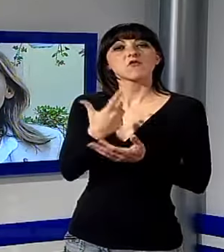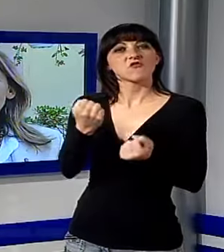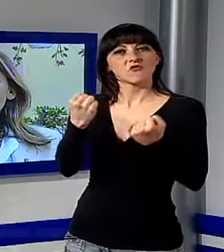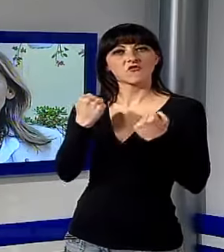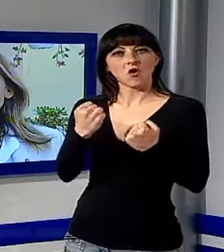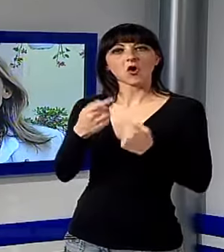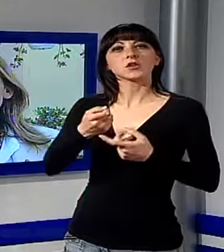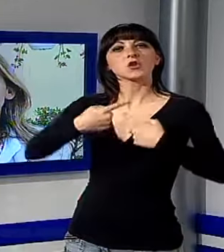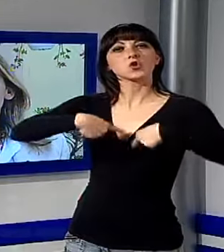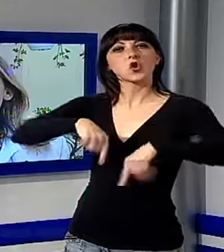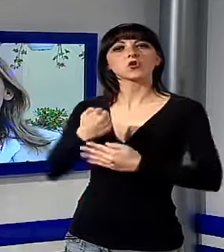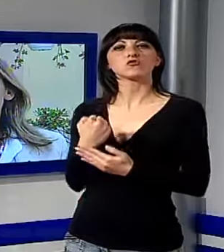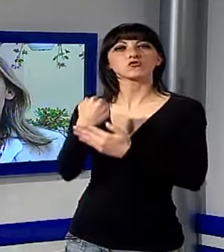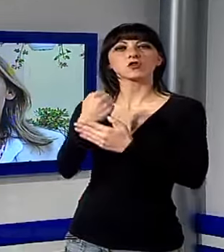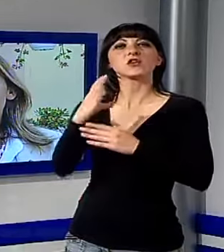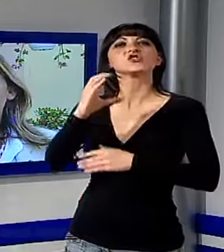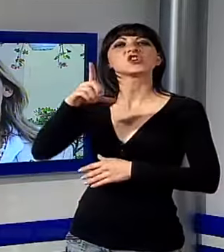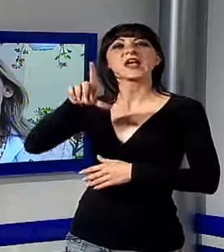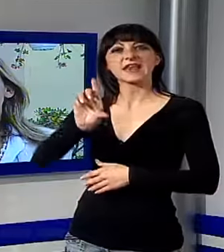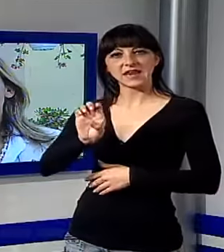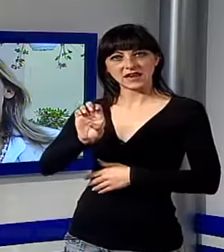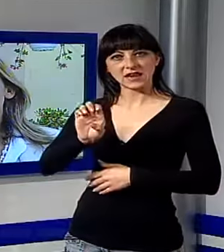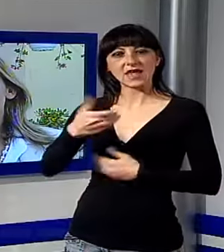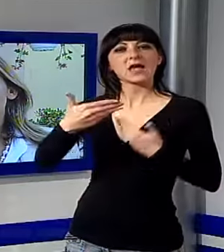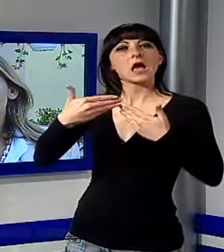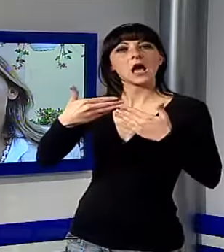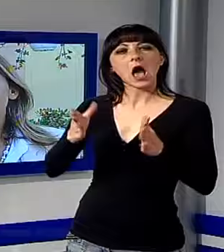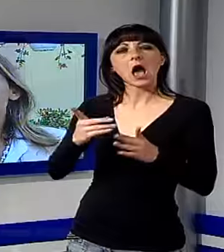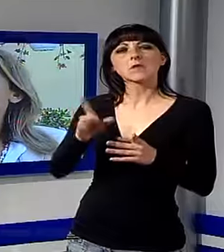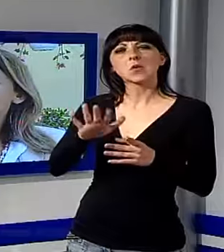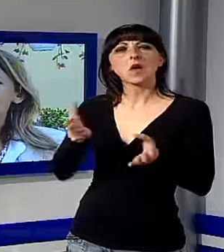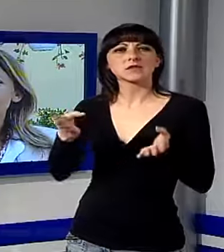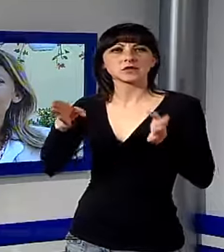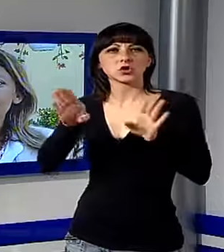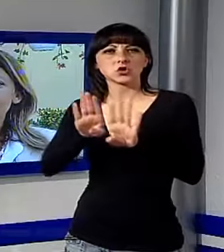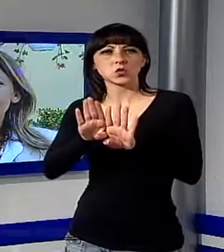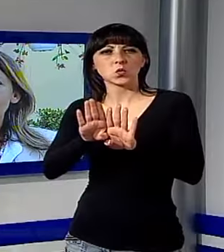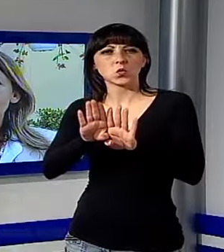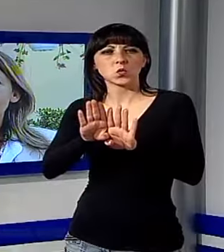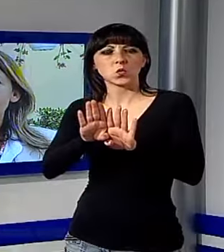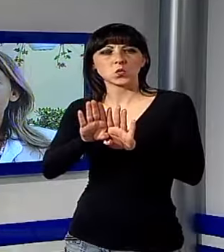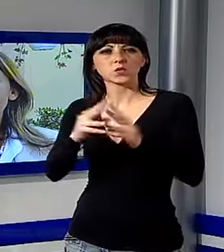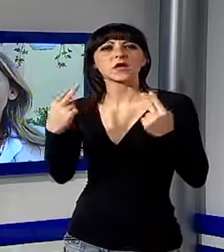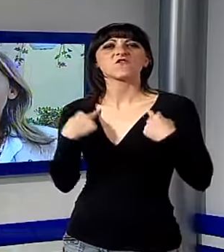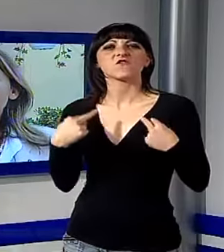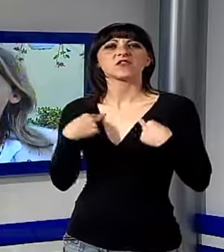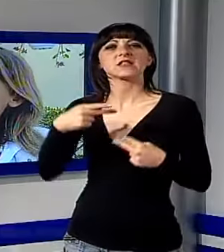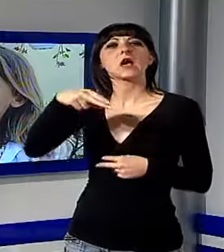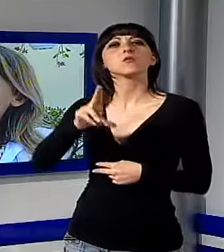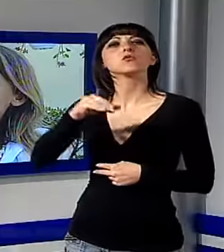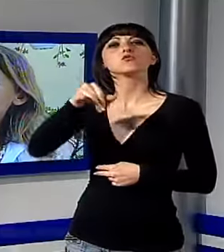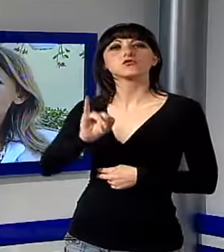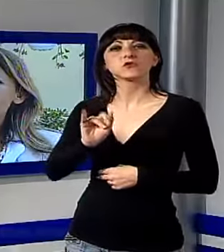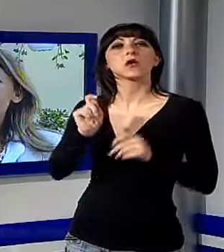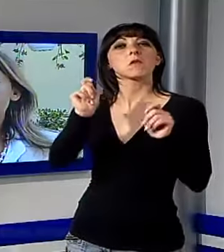in quanto noi abbiamo sempre sostenuto che qui a Celle si è aperto e si è chiuso quasi un cerchio sulla dinastia di Giacomo Puccini. Partì